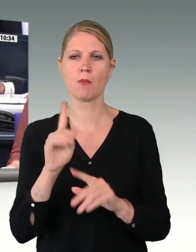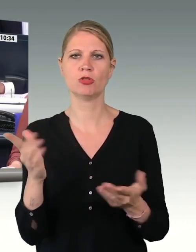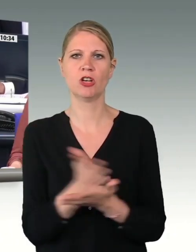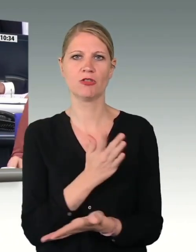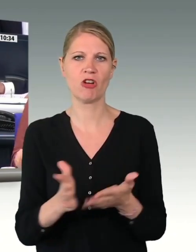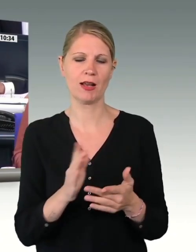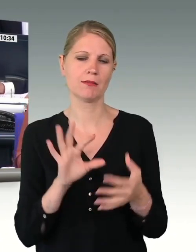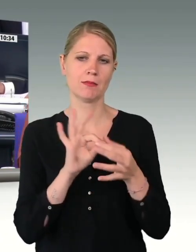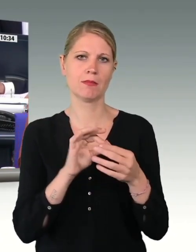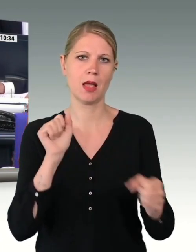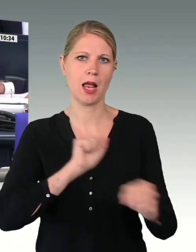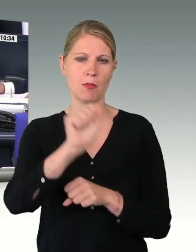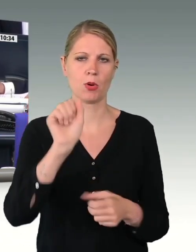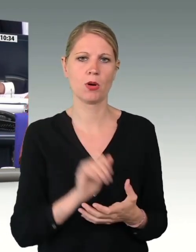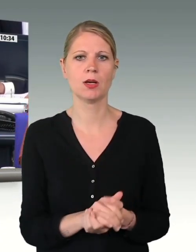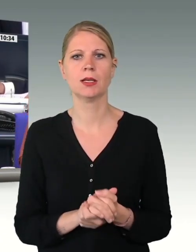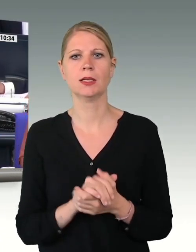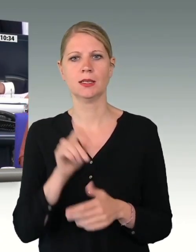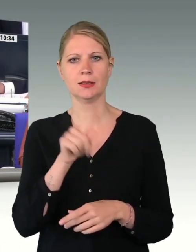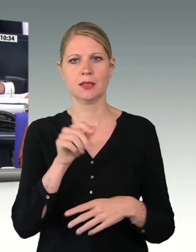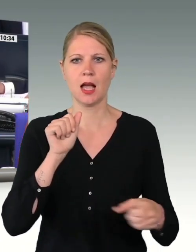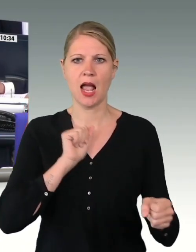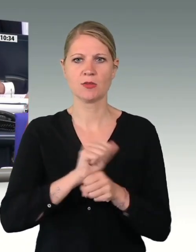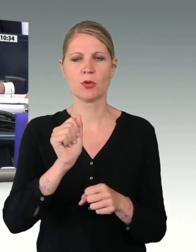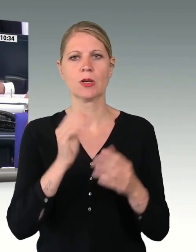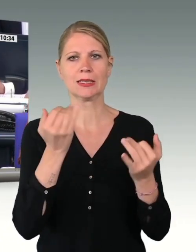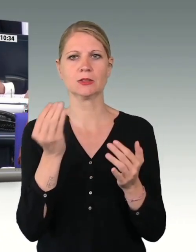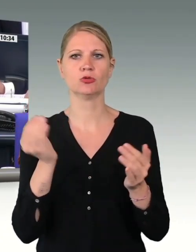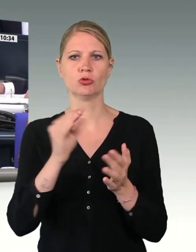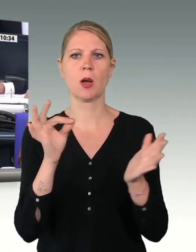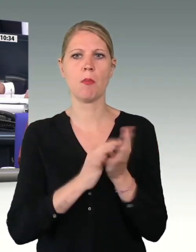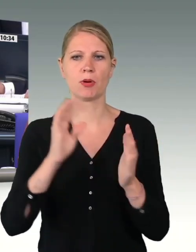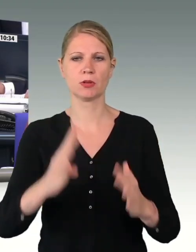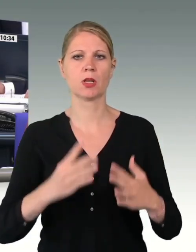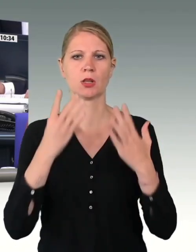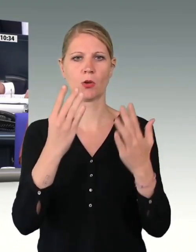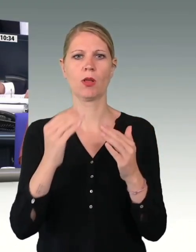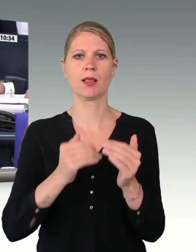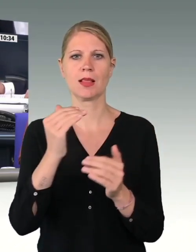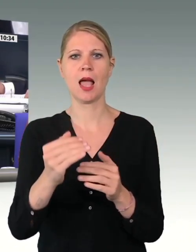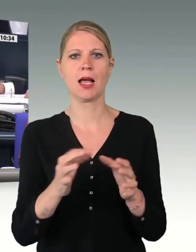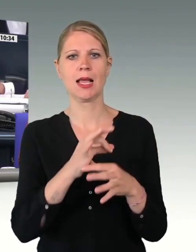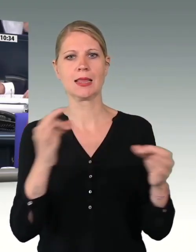Die Entscheidung über den Einspruch wird als Zusatzpunkt 9 nach dem Tagesordnungspunkt 24,